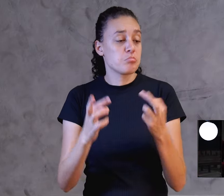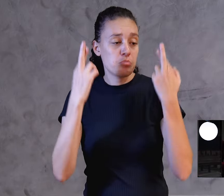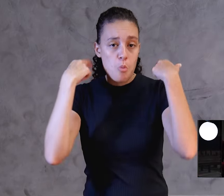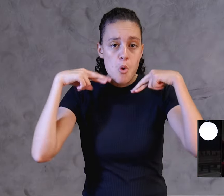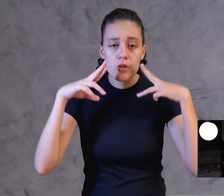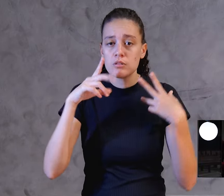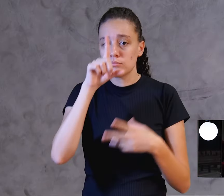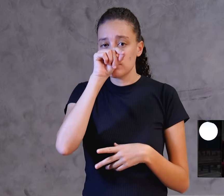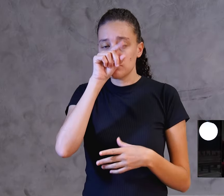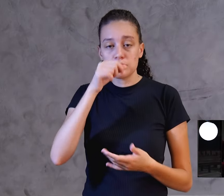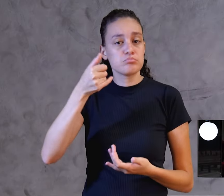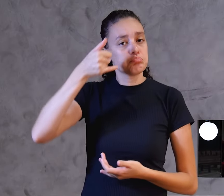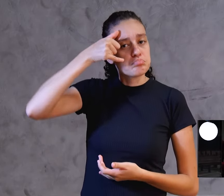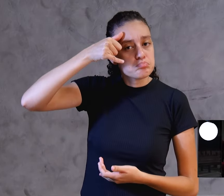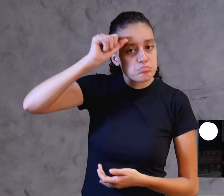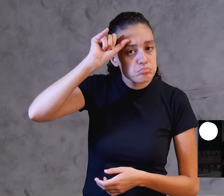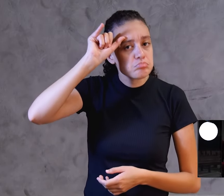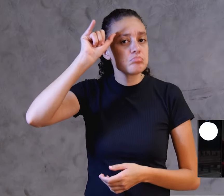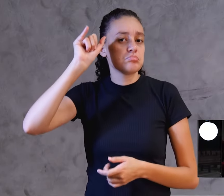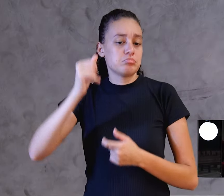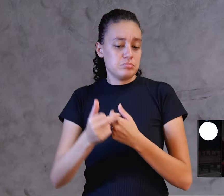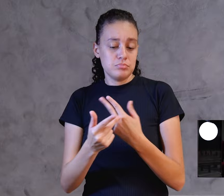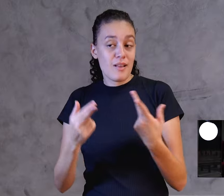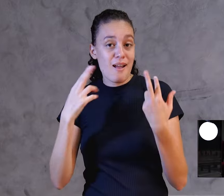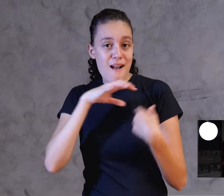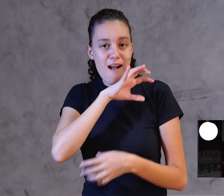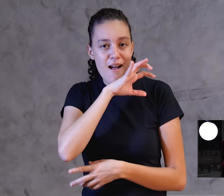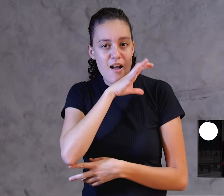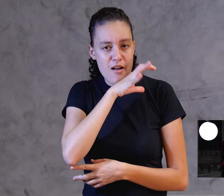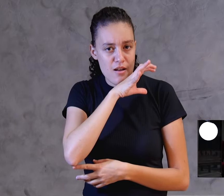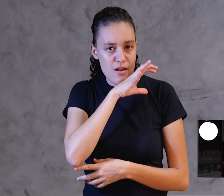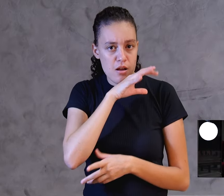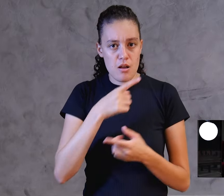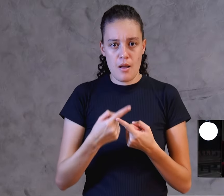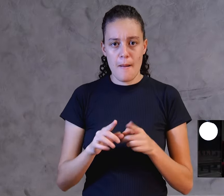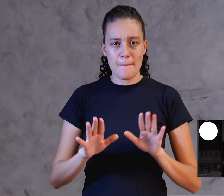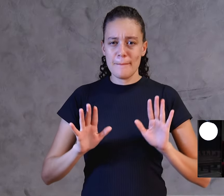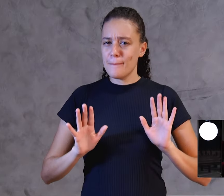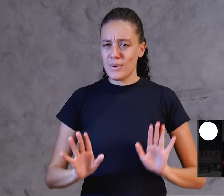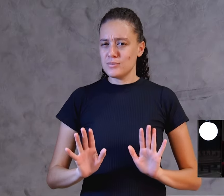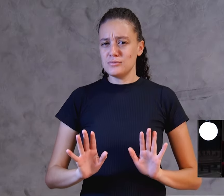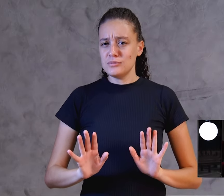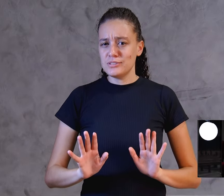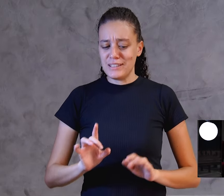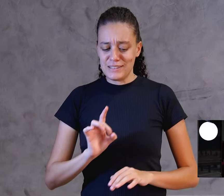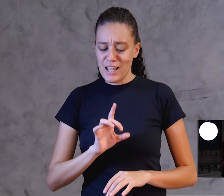pomba, touro, bezerros, né? Mas isso aí só apagava,